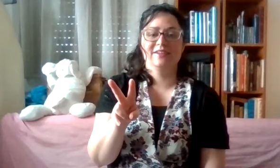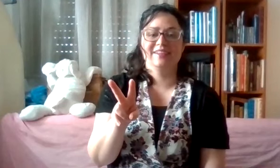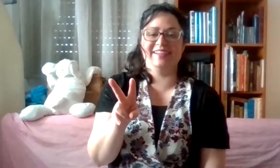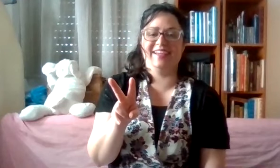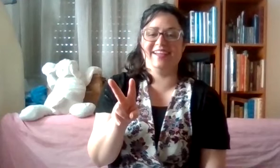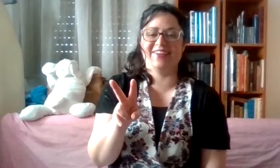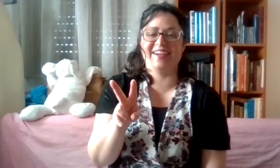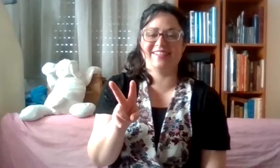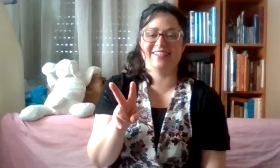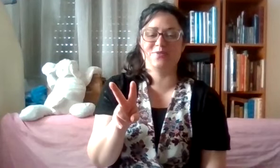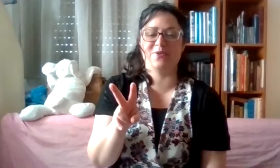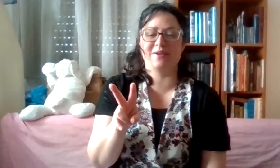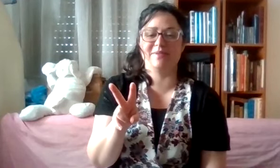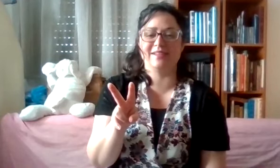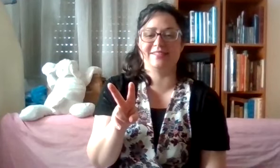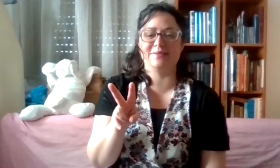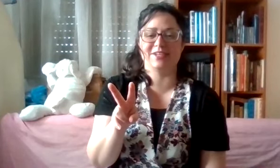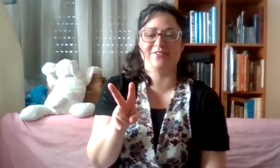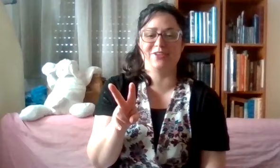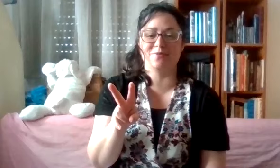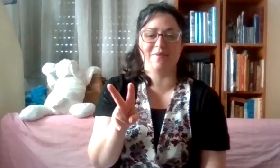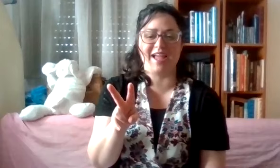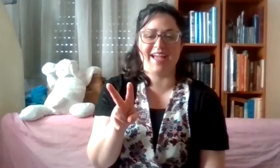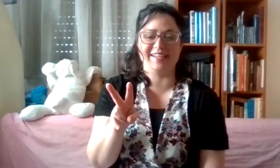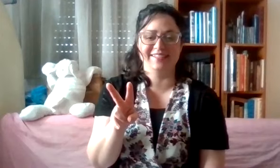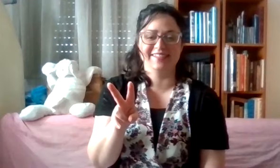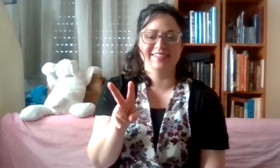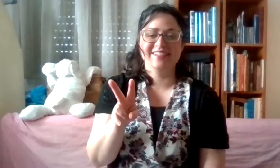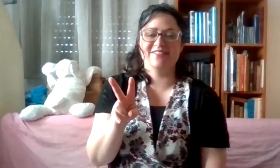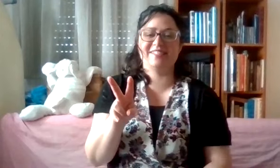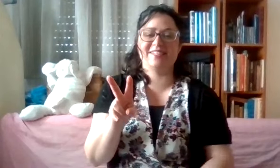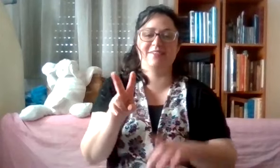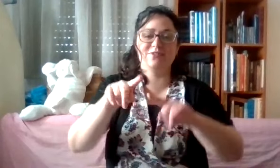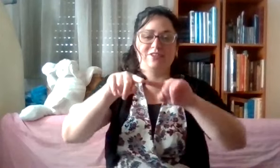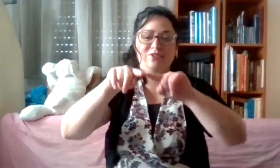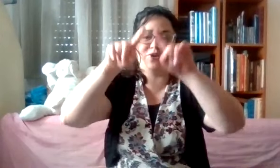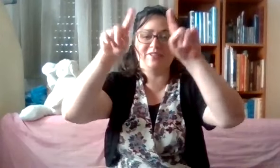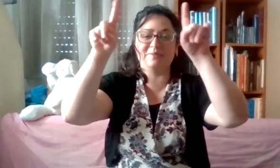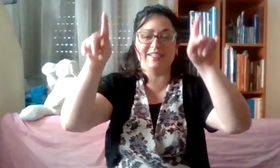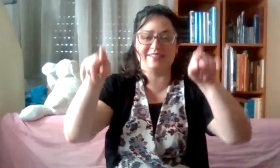אני רואה שיש לנו פה גם נציגים שכבר היו כמו מעיין, ומסמנים לנו את צלוחות הברית.